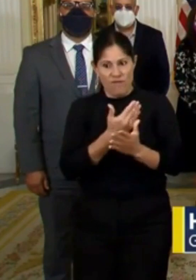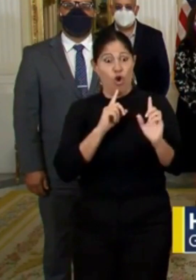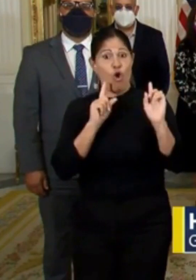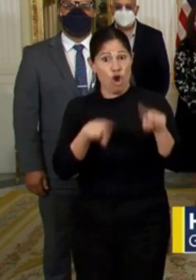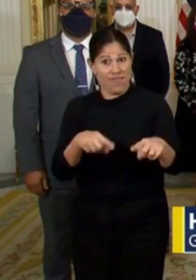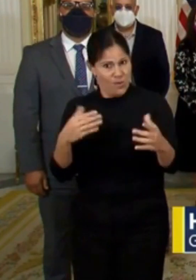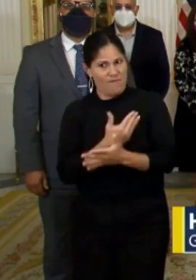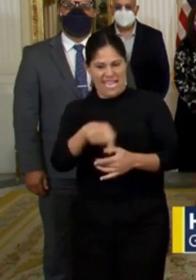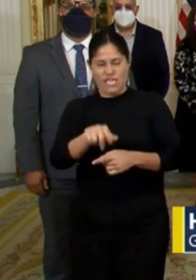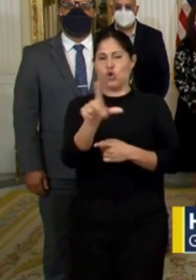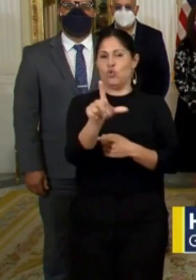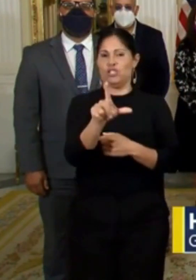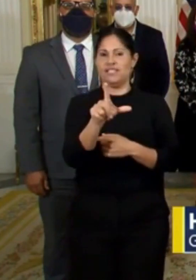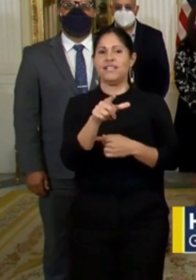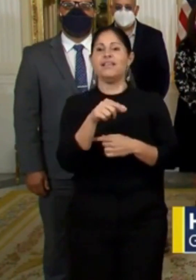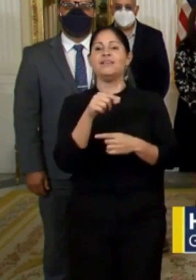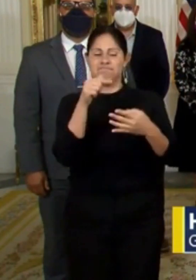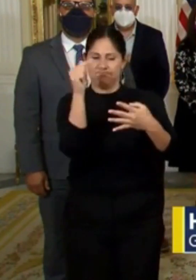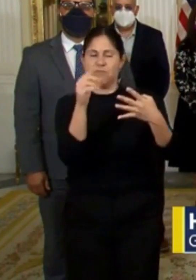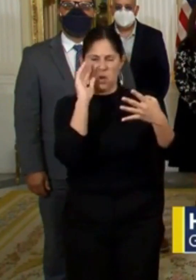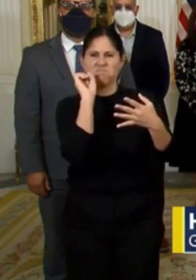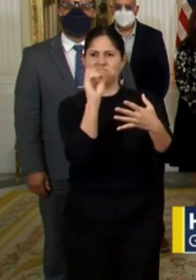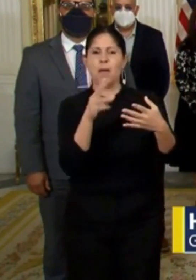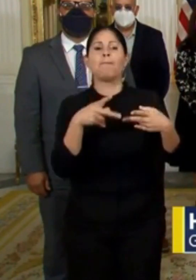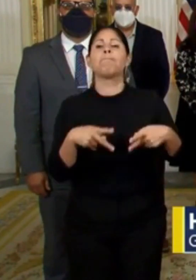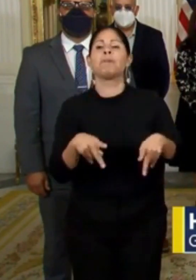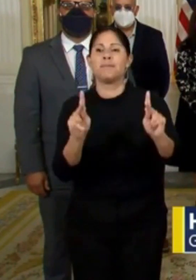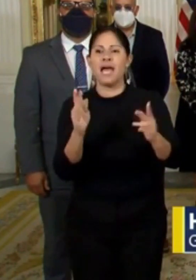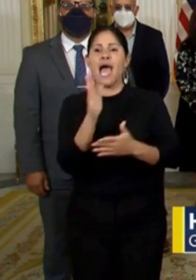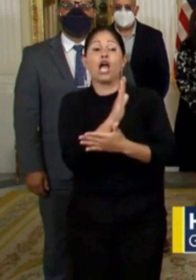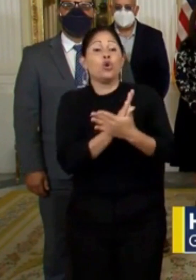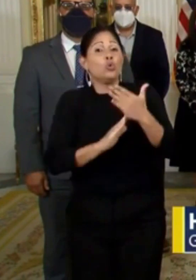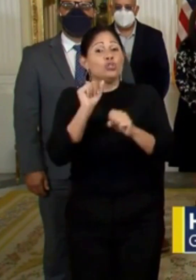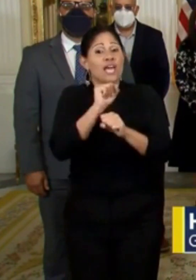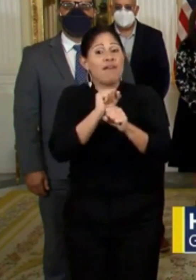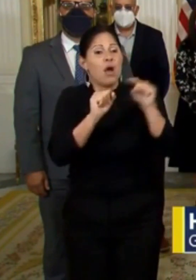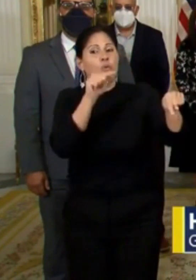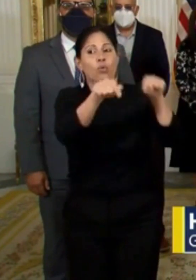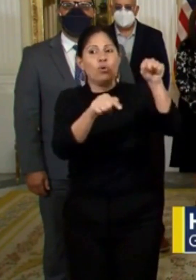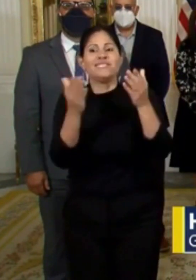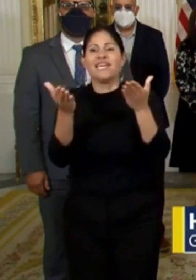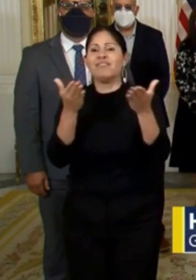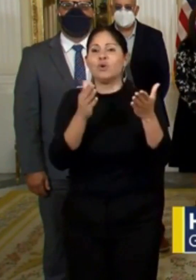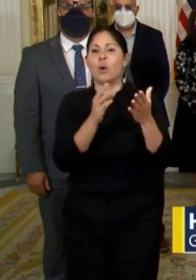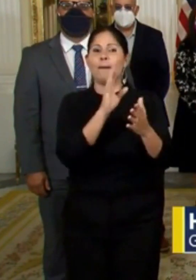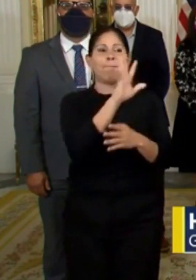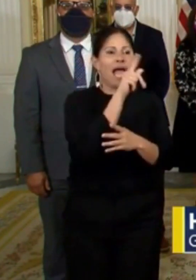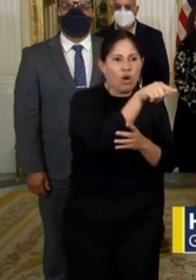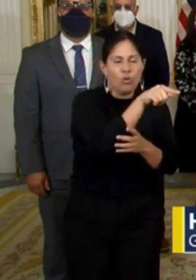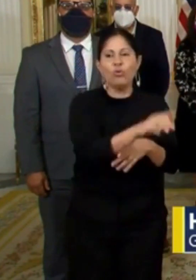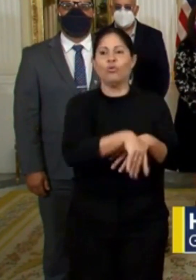vigor este lunes, se dispondrá para permitir trabajos relacionados a servicios financieros hipotecarios,